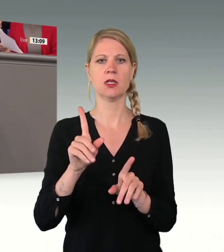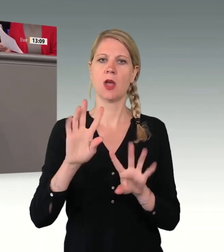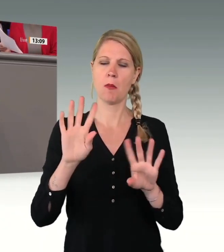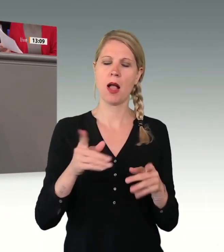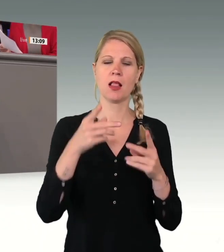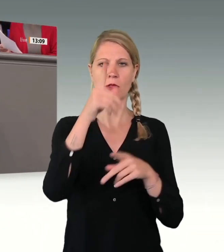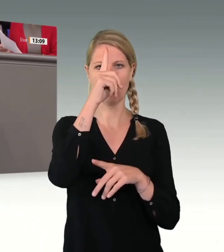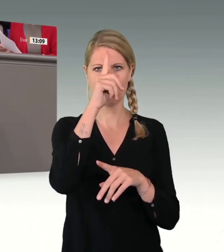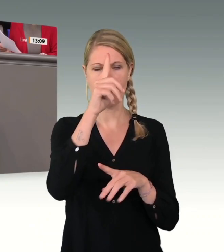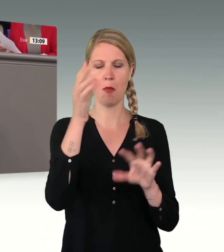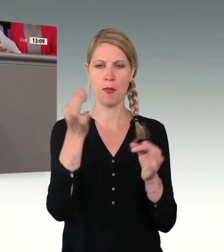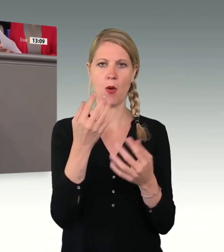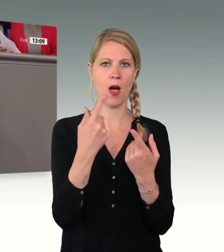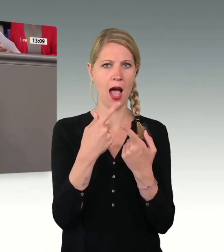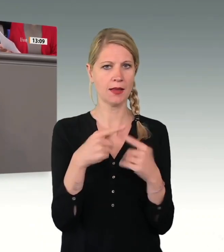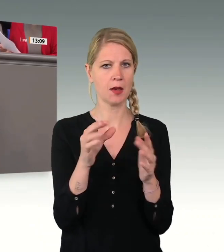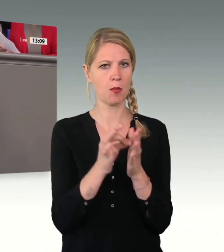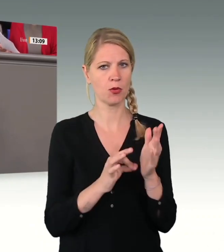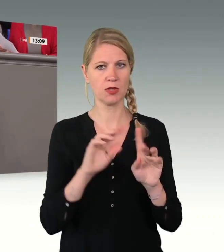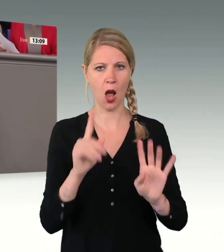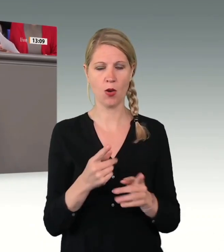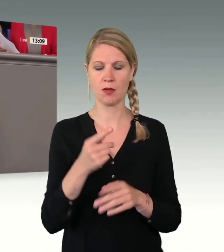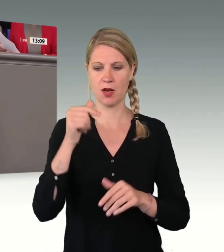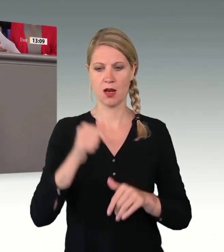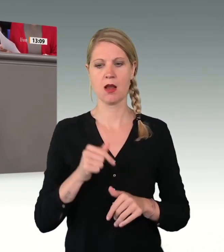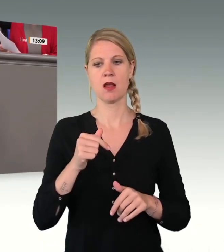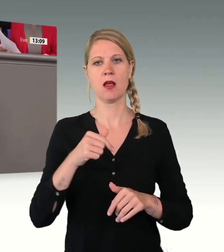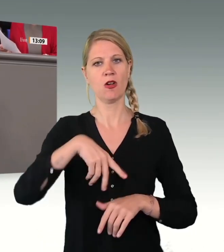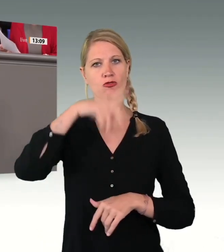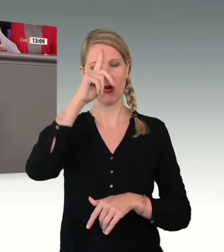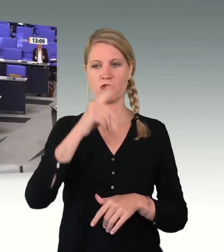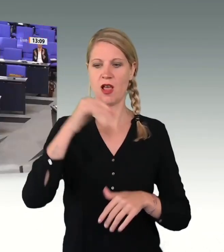Hunderttausende Asylbewerber, die hier längst abgelehnt sind, meine Damen und Herren.